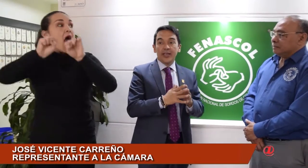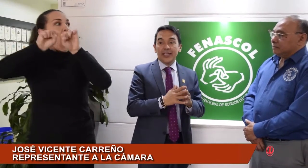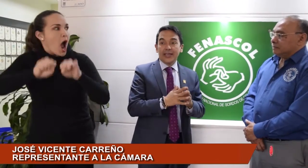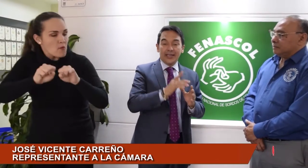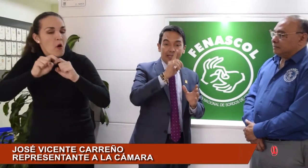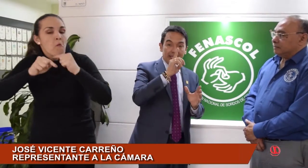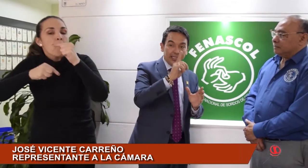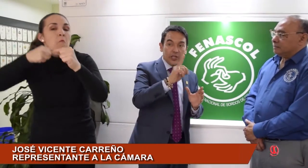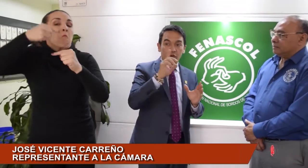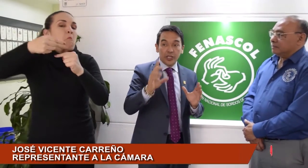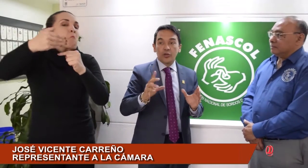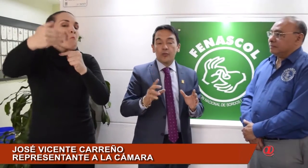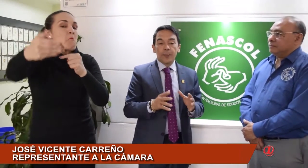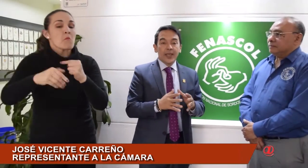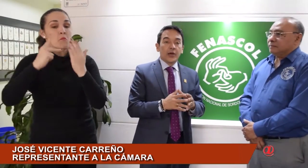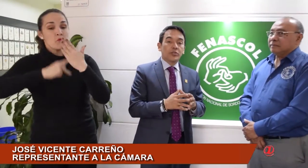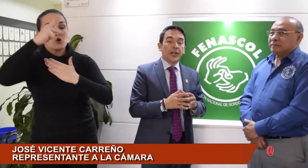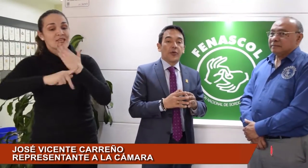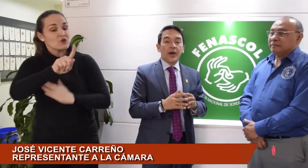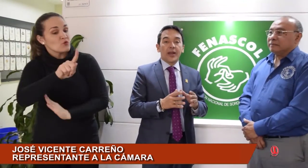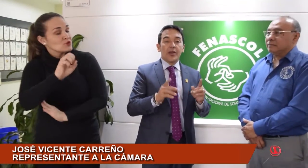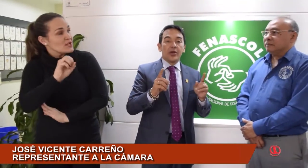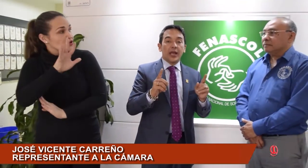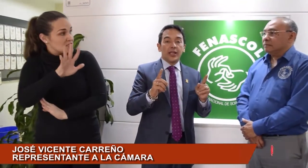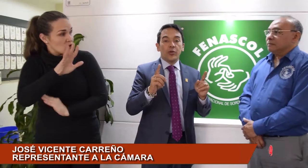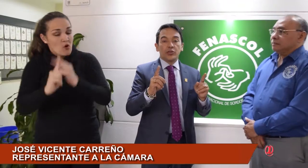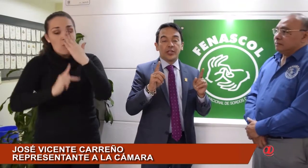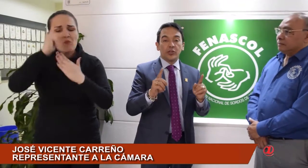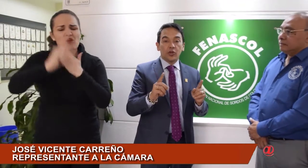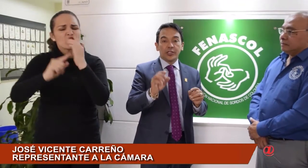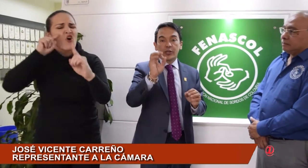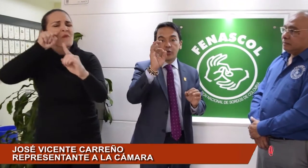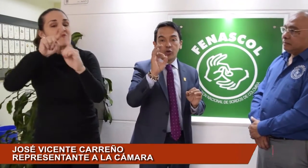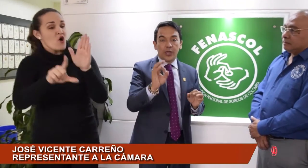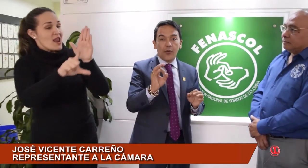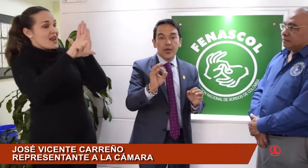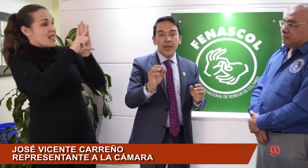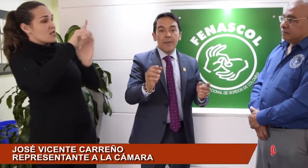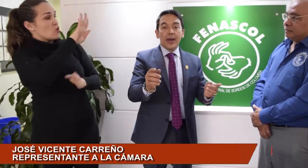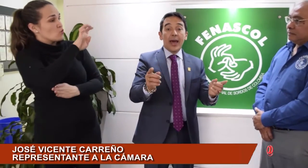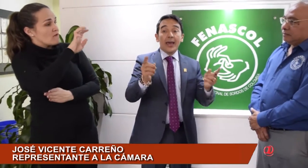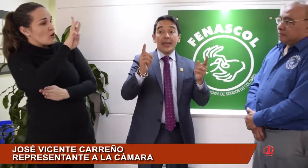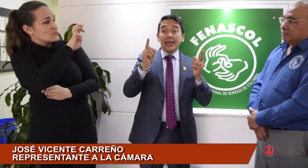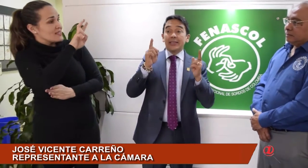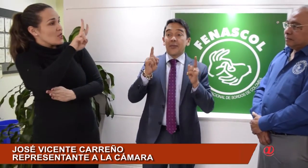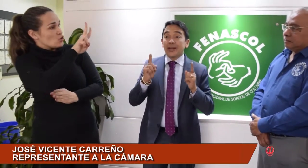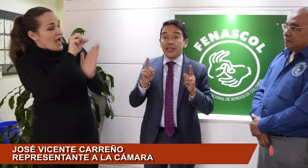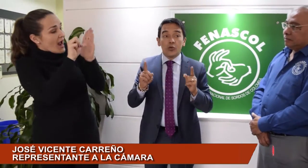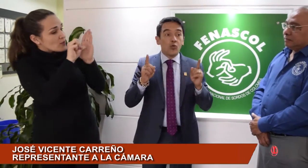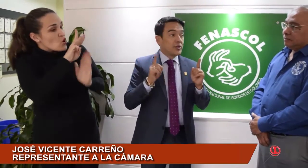proyecto 105, que busca reformar la ley 982 en su artículo 8º para